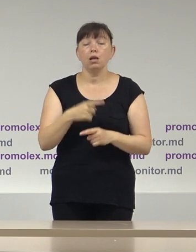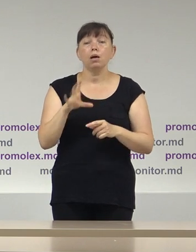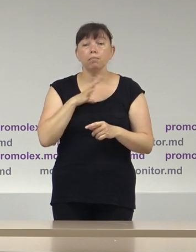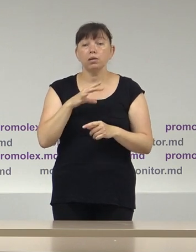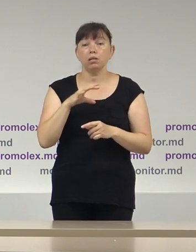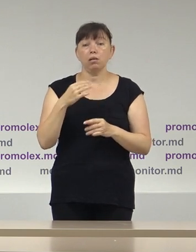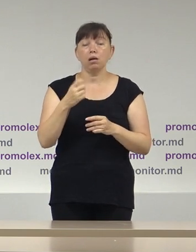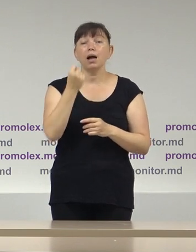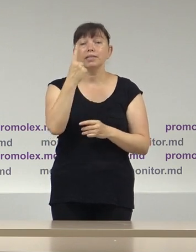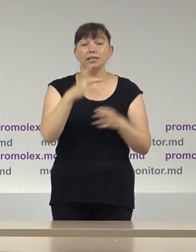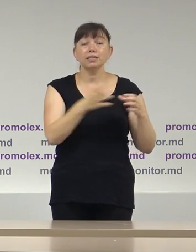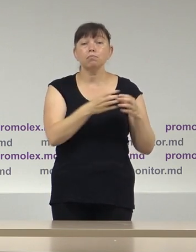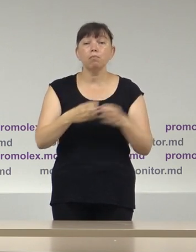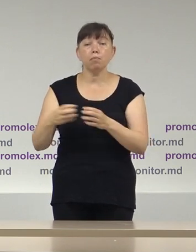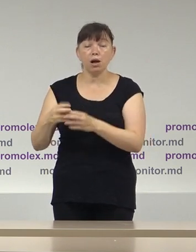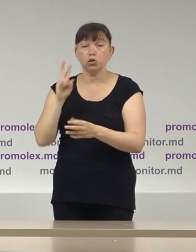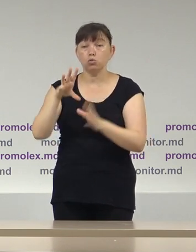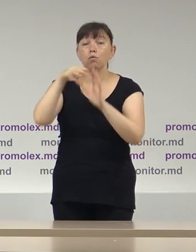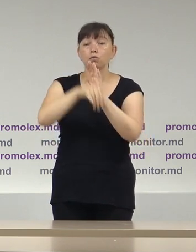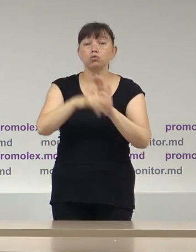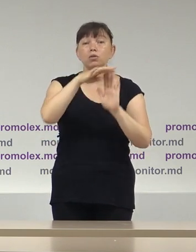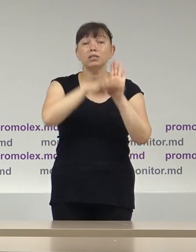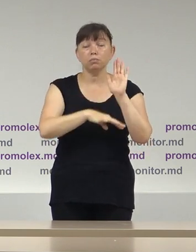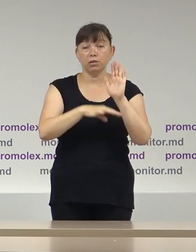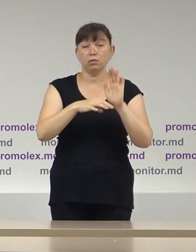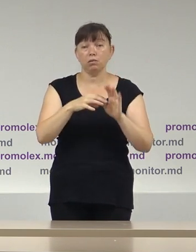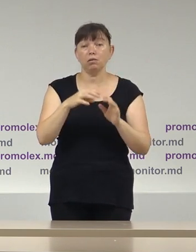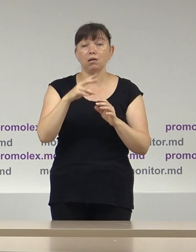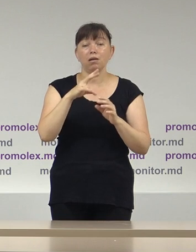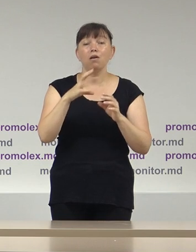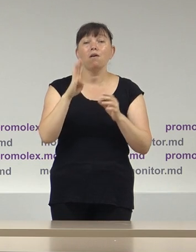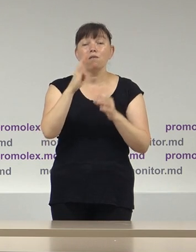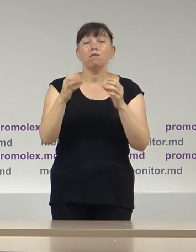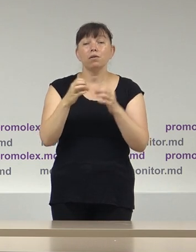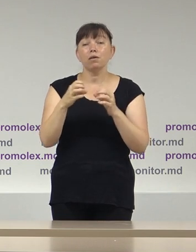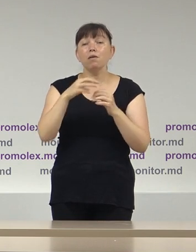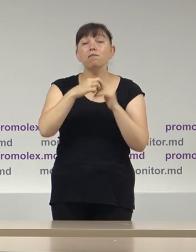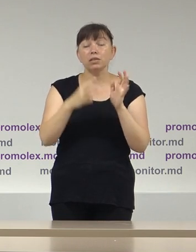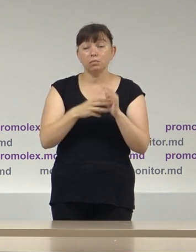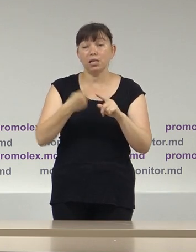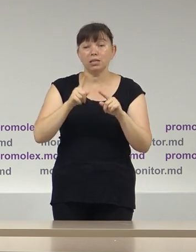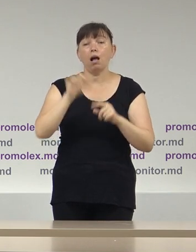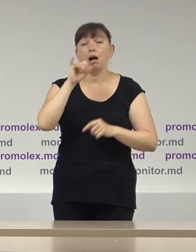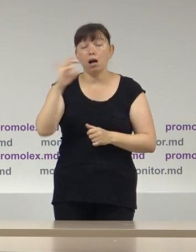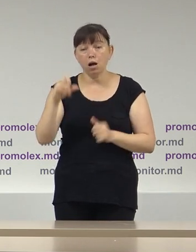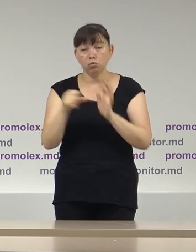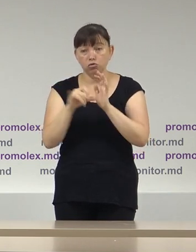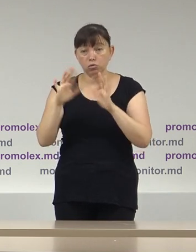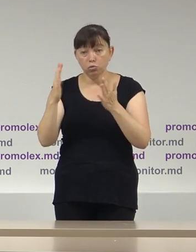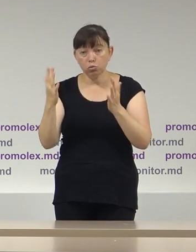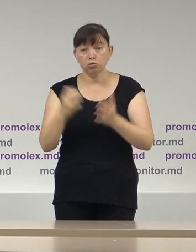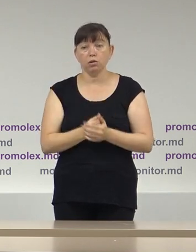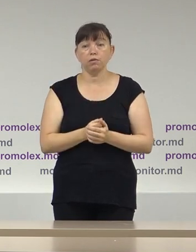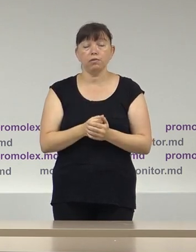generate de către 11 candidați, inclusi pe listele a 8 concurenții electorale. Și aici vorbim despre aur, 6 cazuri,